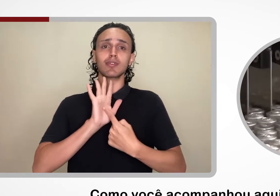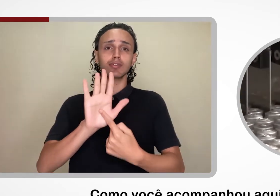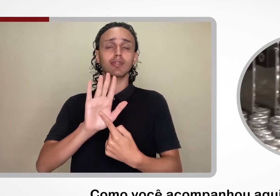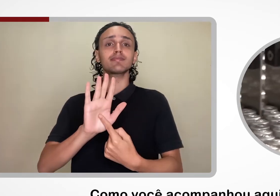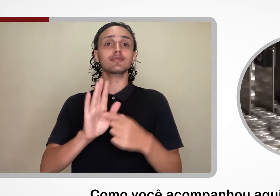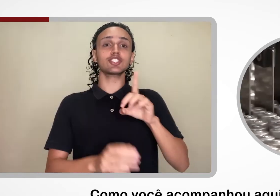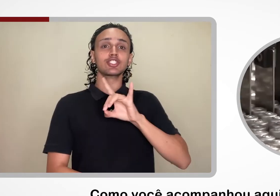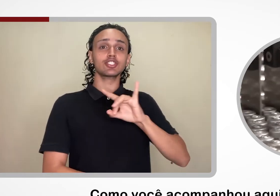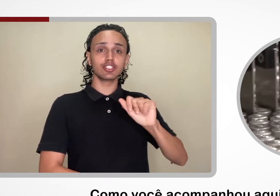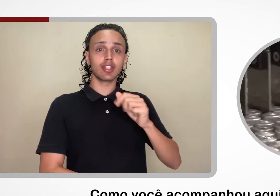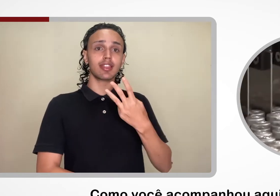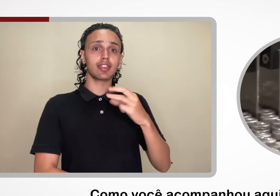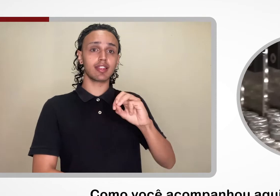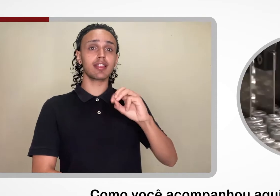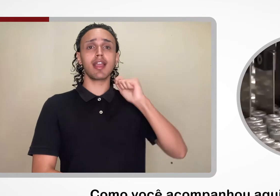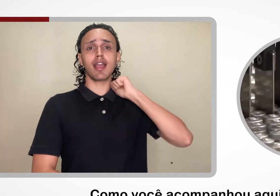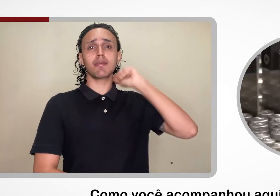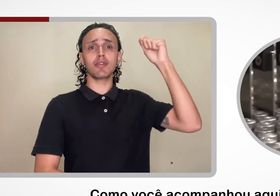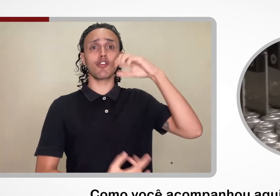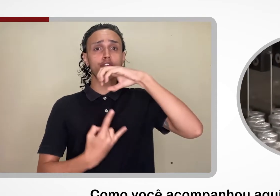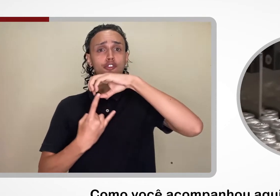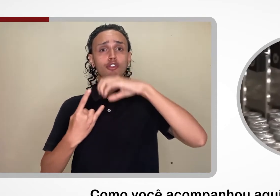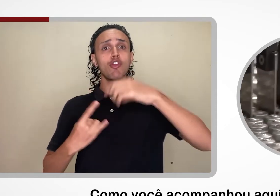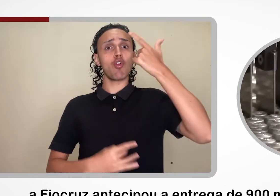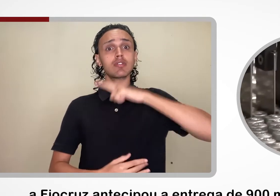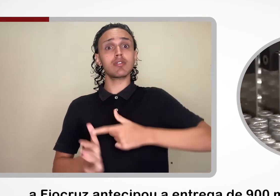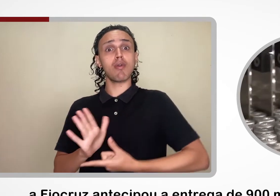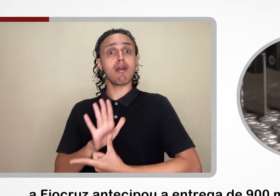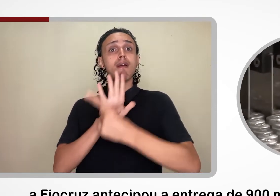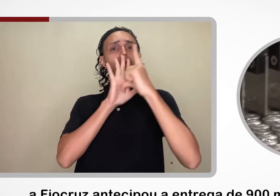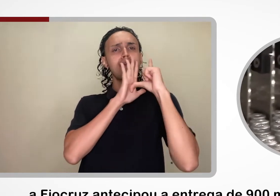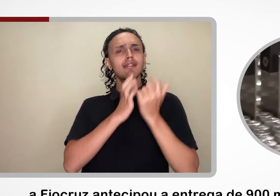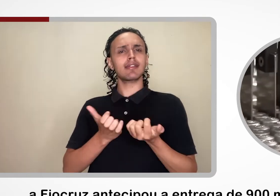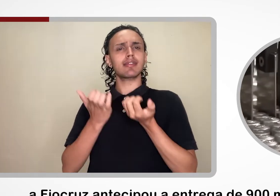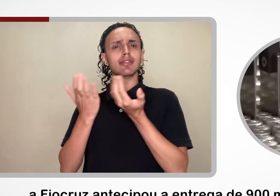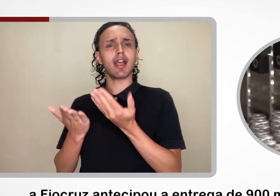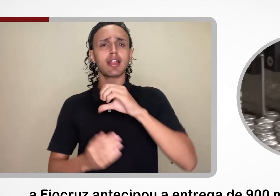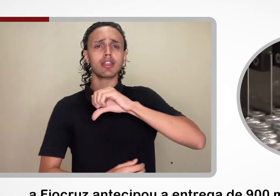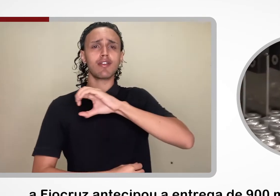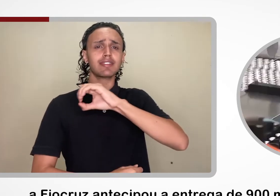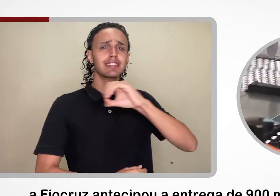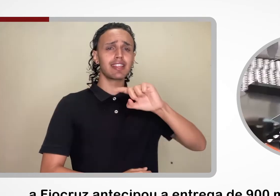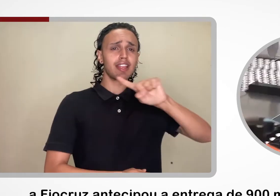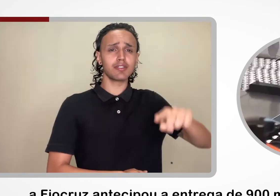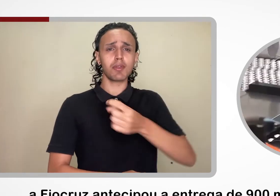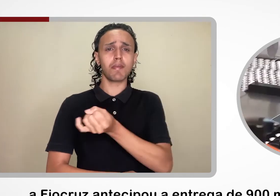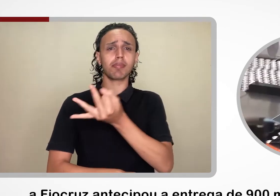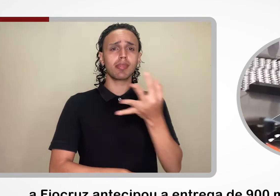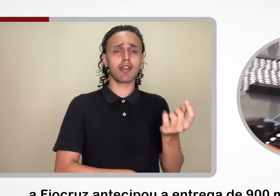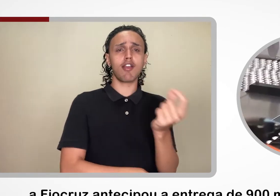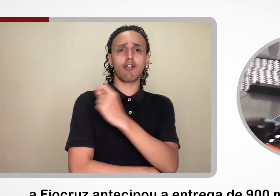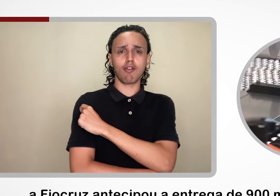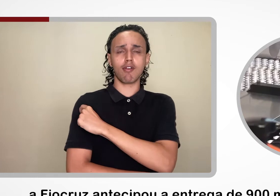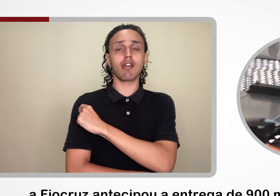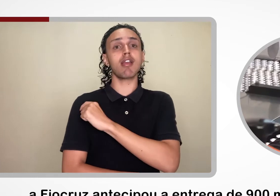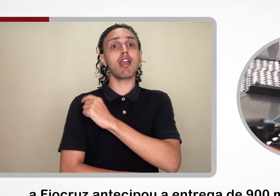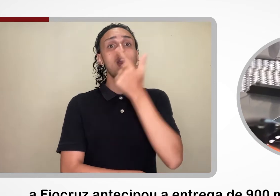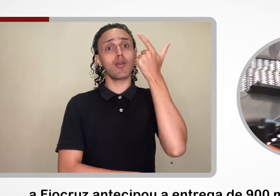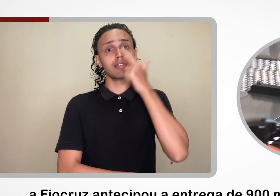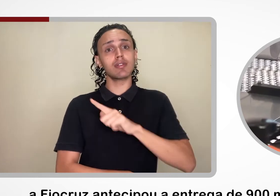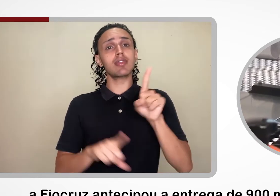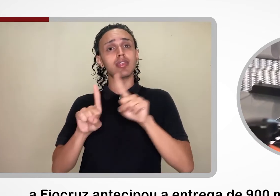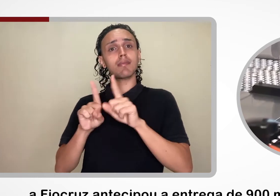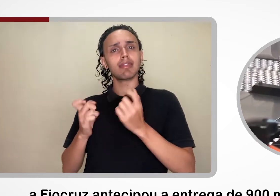Acessibilidade, no dia 30 de abril, a Fiocruz antecipou a entrega de 900 mil